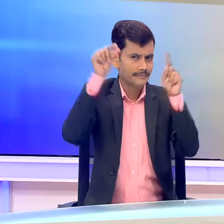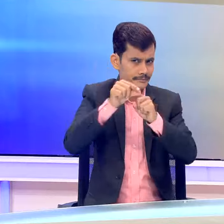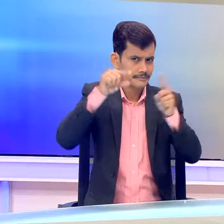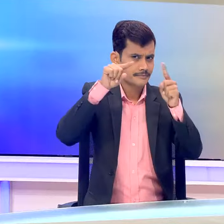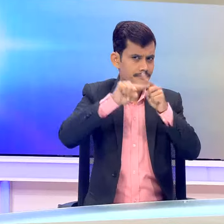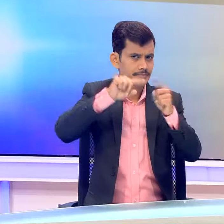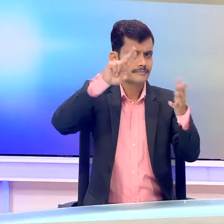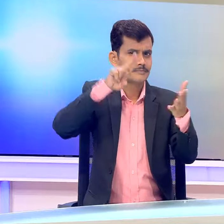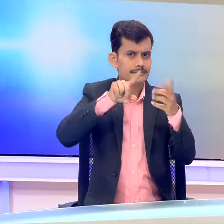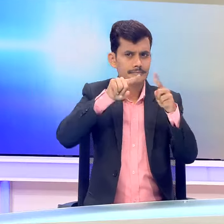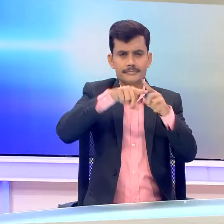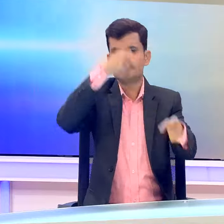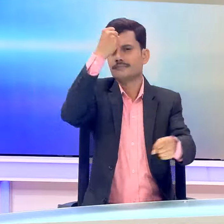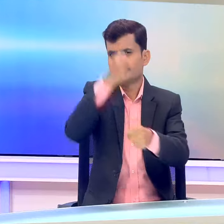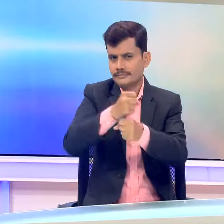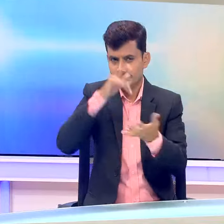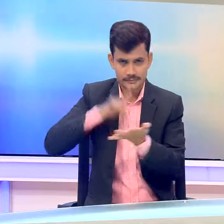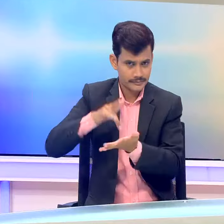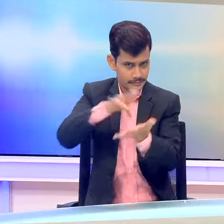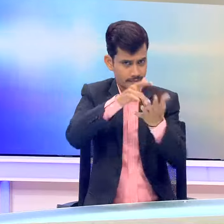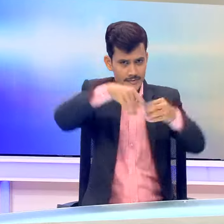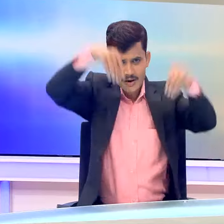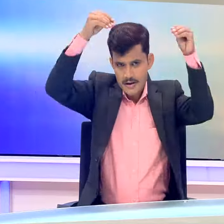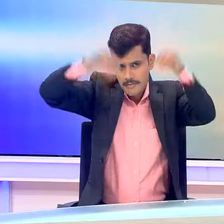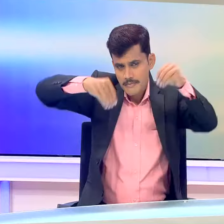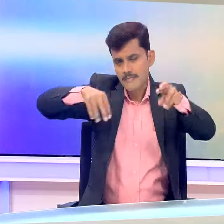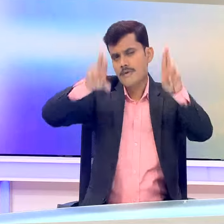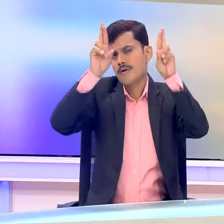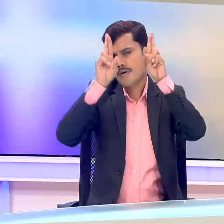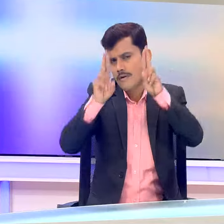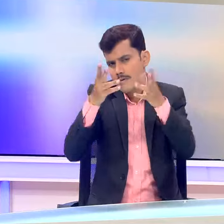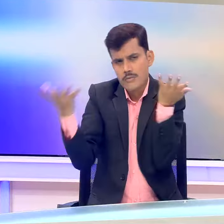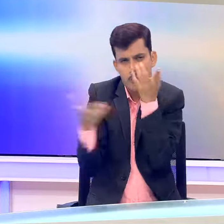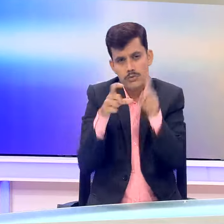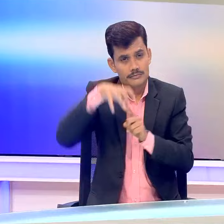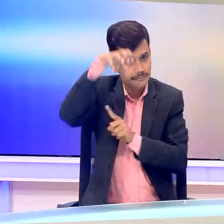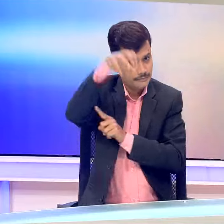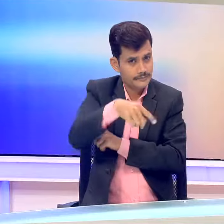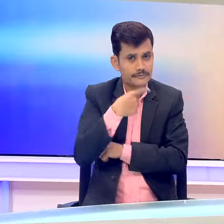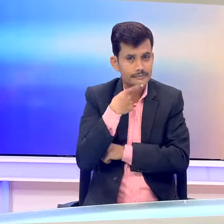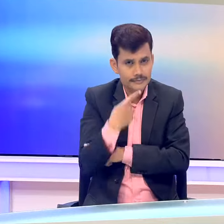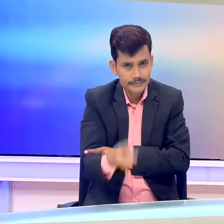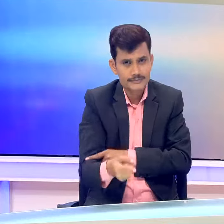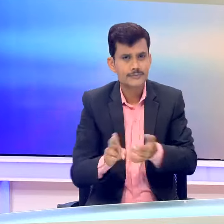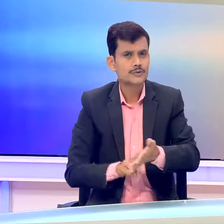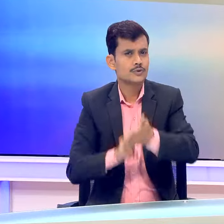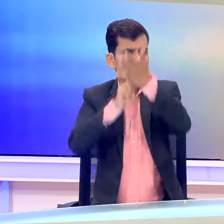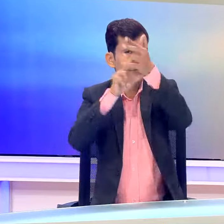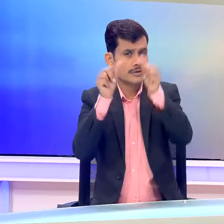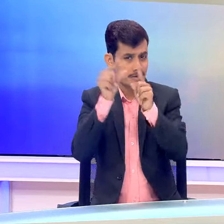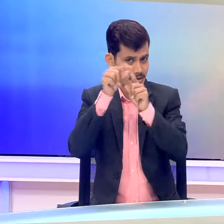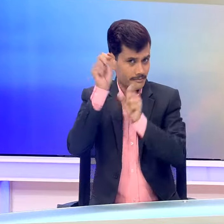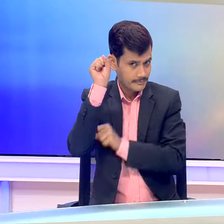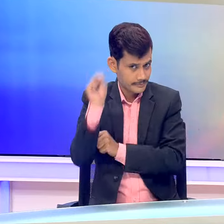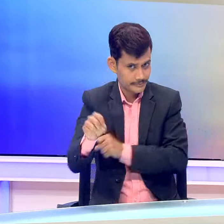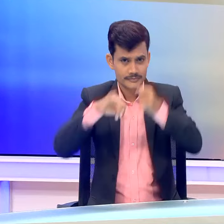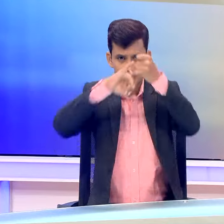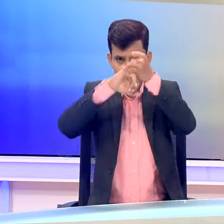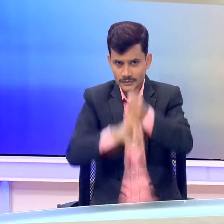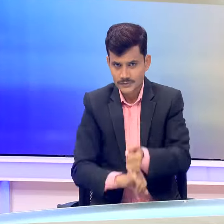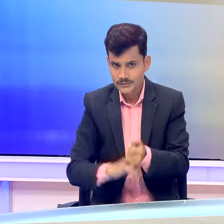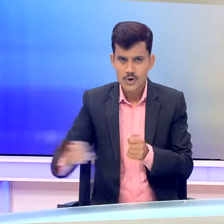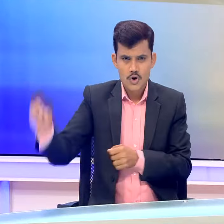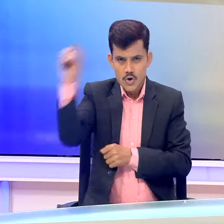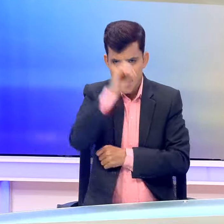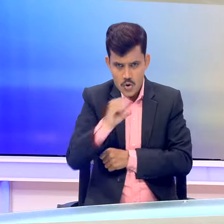तेलंकाना में भी कई सानों पर वर्षा का अनुमान है मौसम विभाग के अनुसार, उत्तर यांधर प्रदेश और दक्षिन ओरिशा से